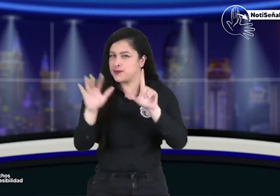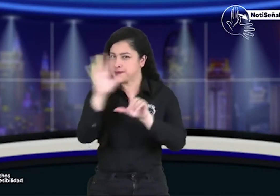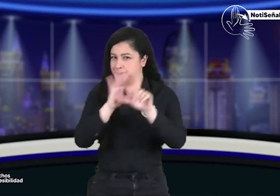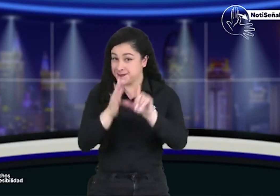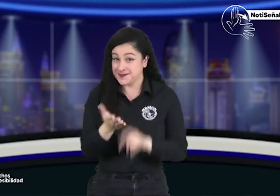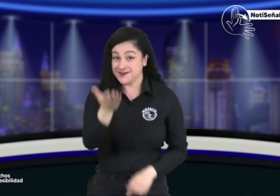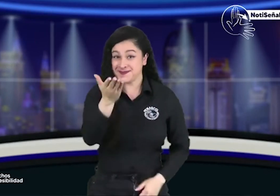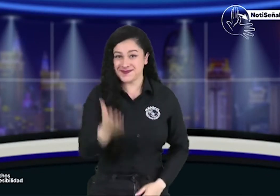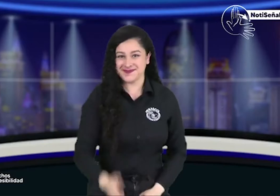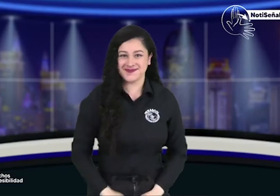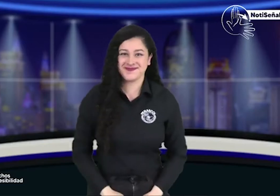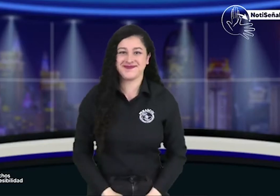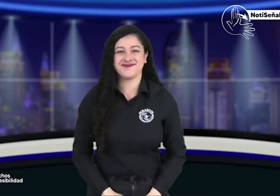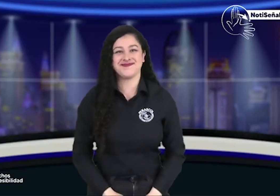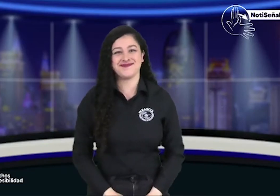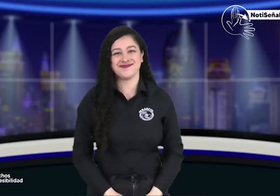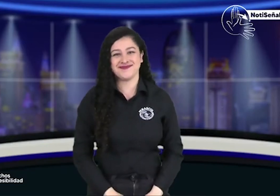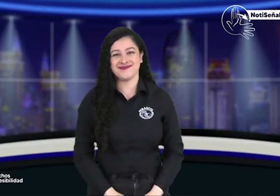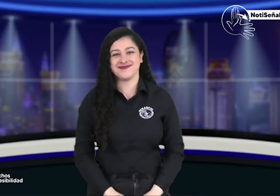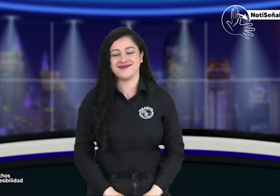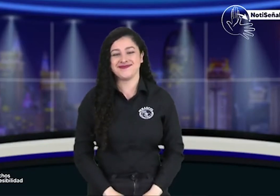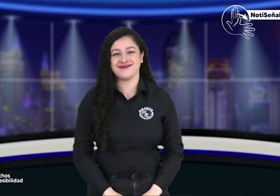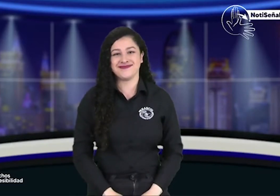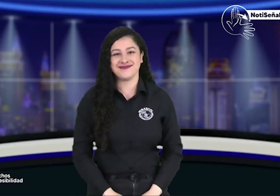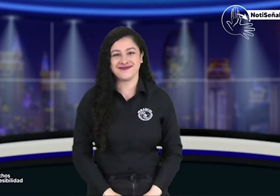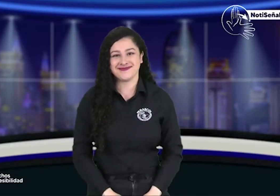les vamos a mostrar un video para algo del contexto adelante